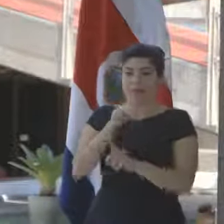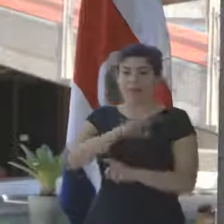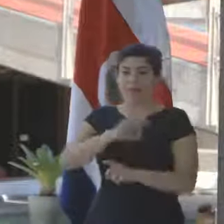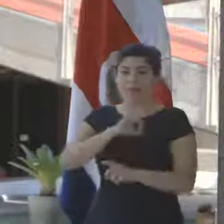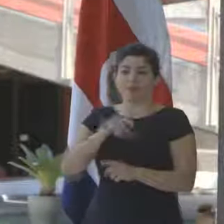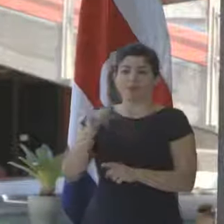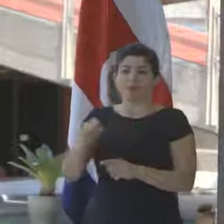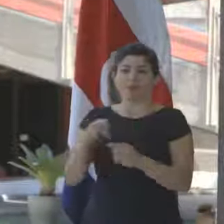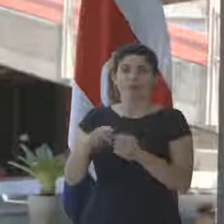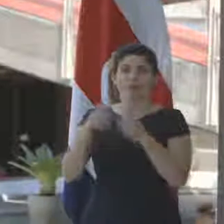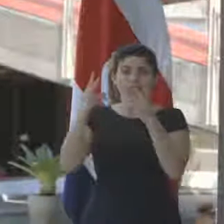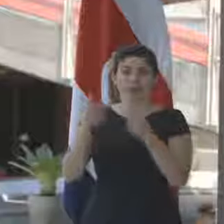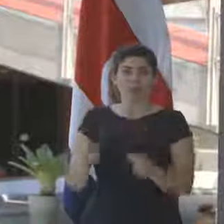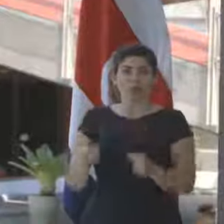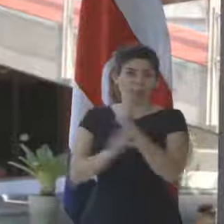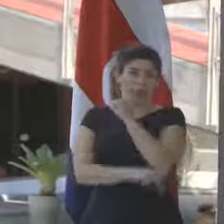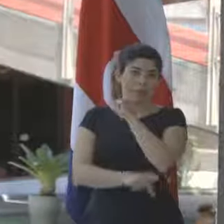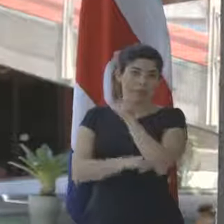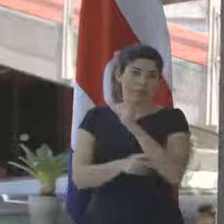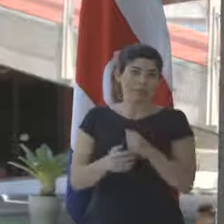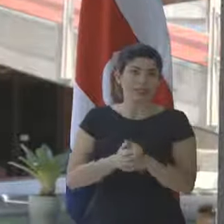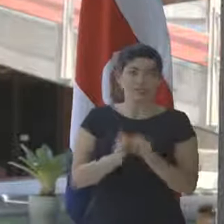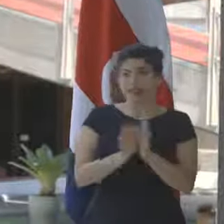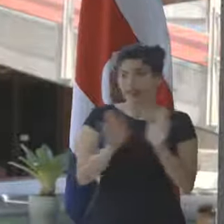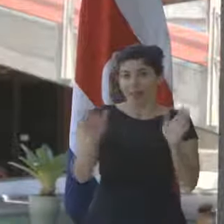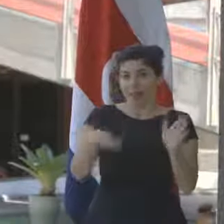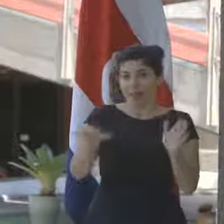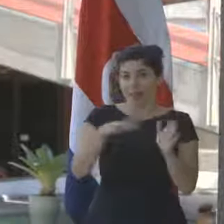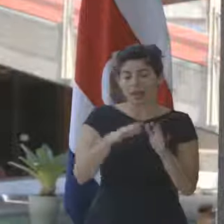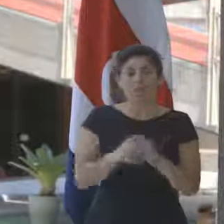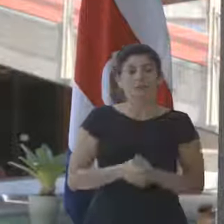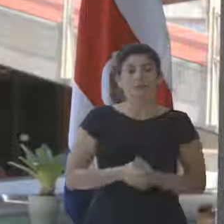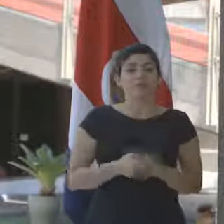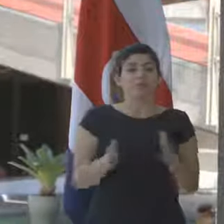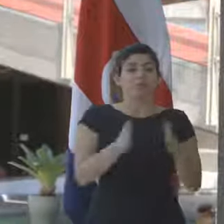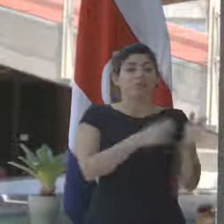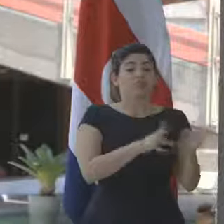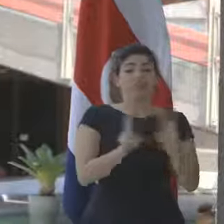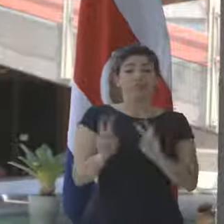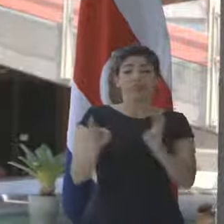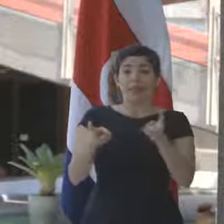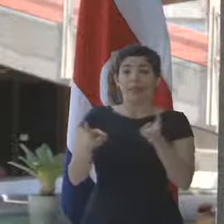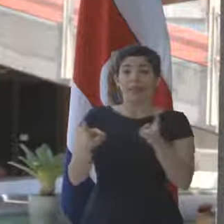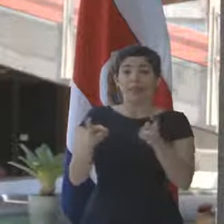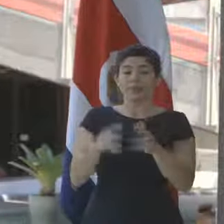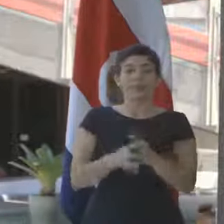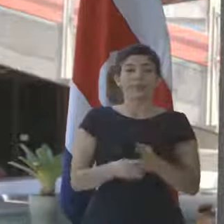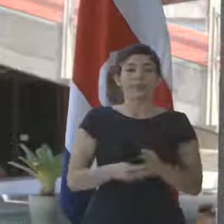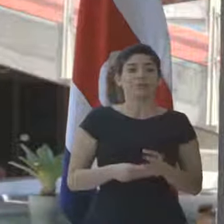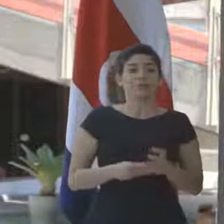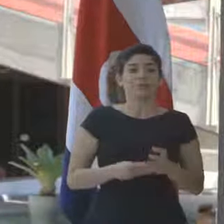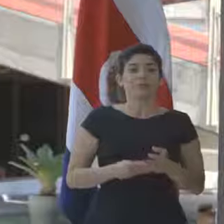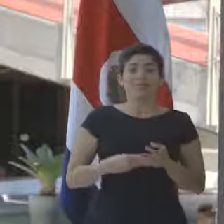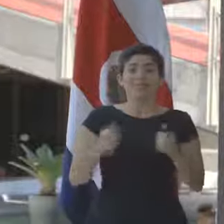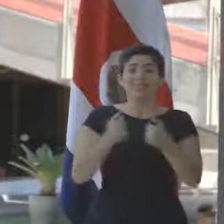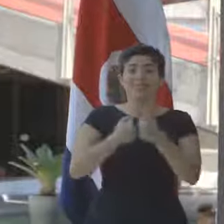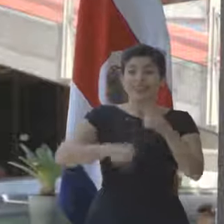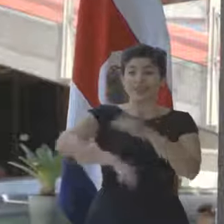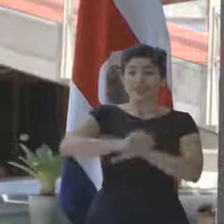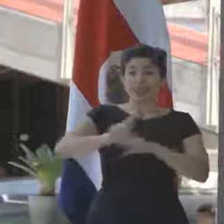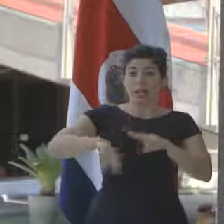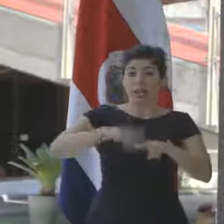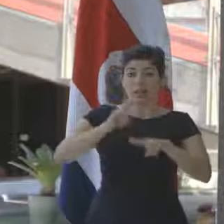en general. En materia de la selección nacional